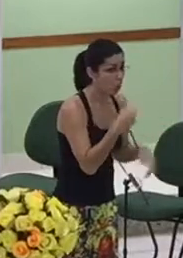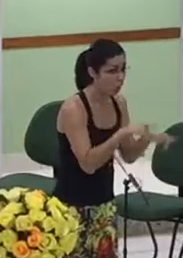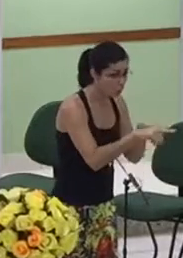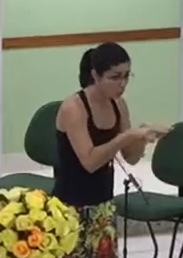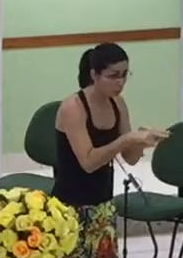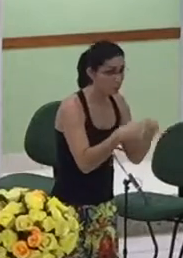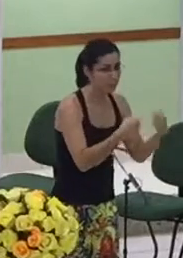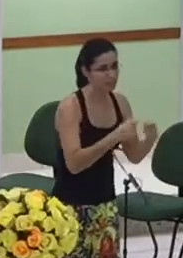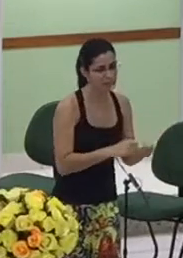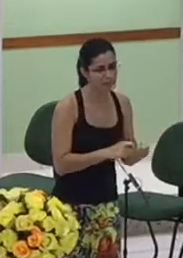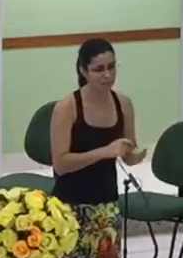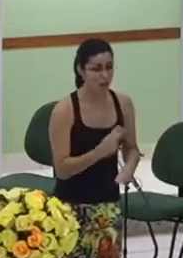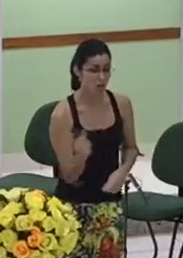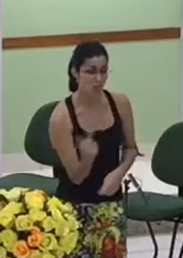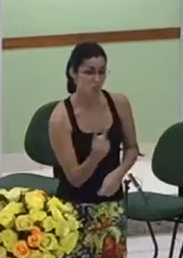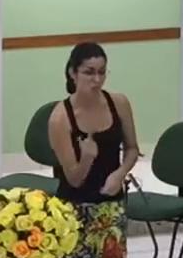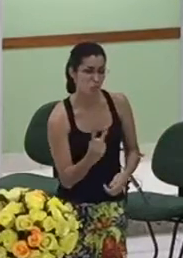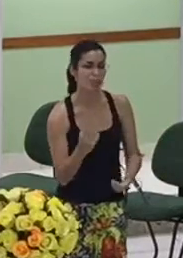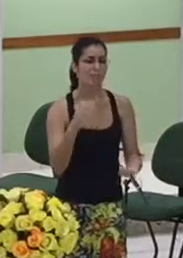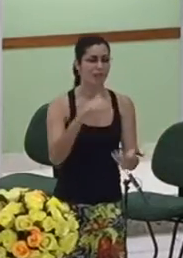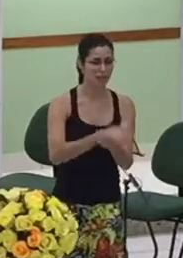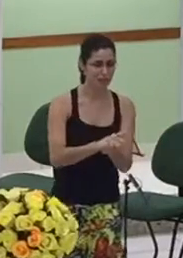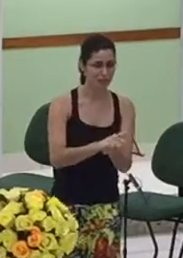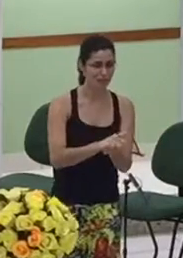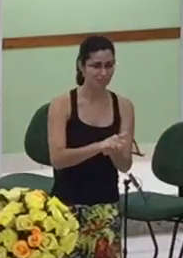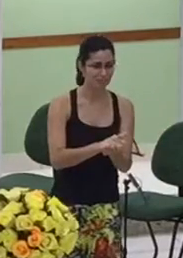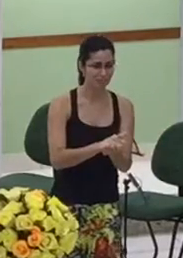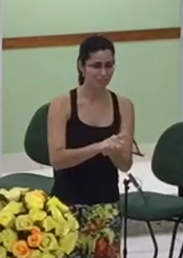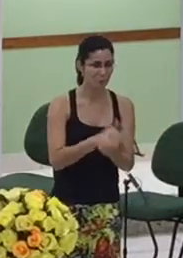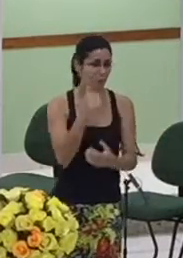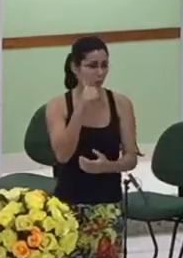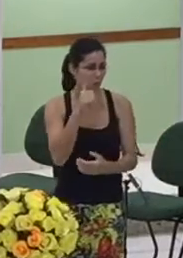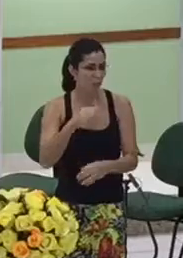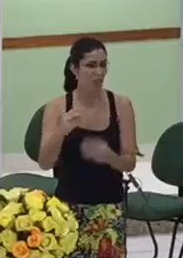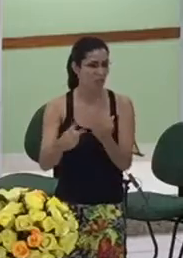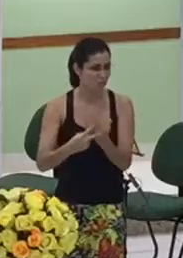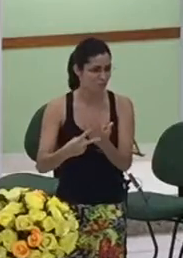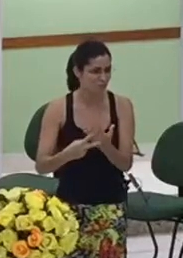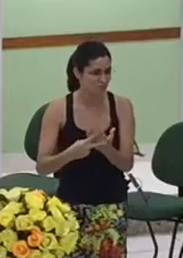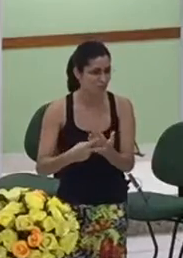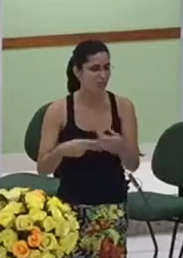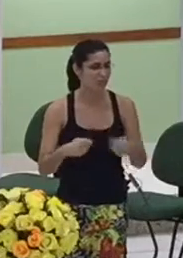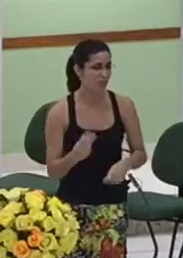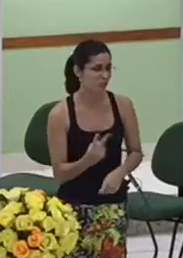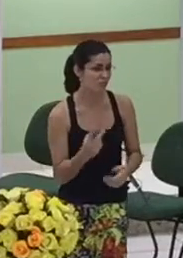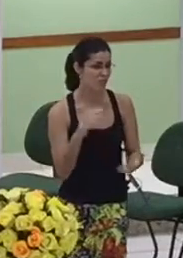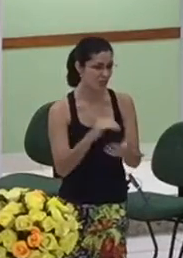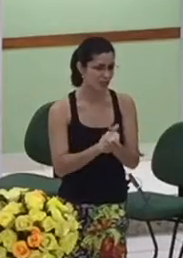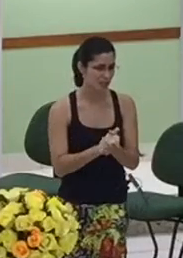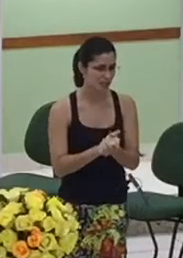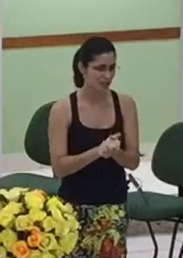irmão do seu cunhado ele não teve filhos com ela e também morreu